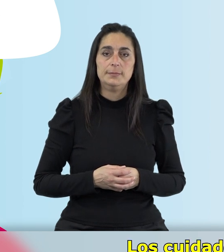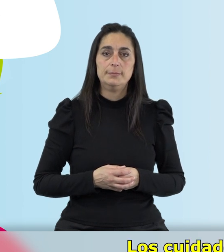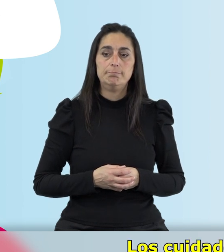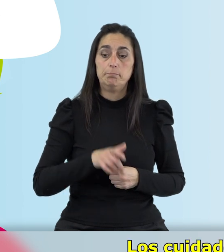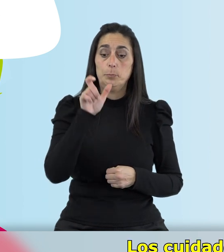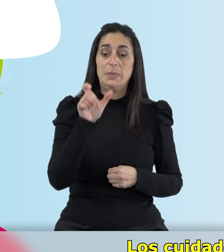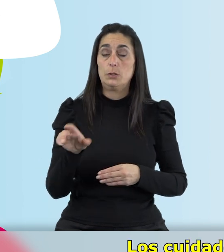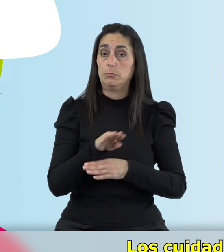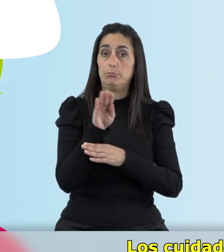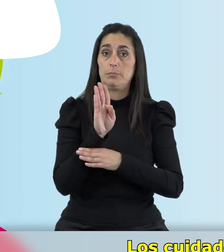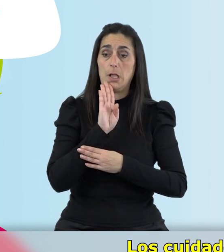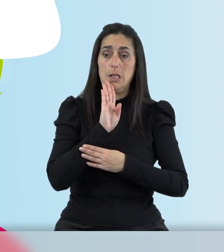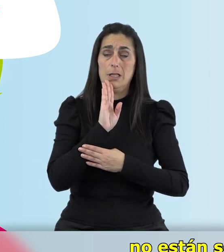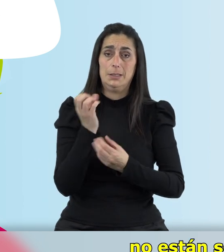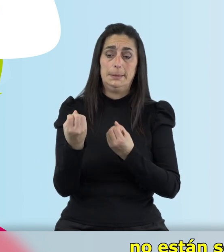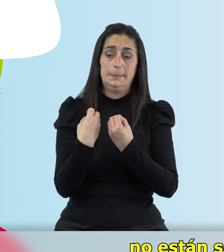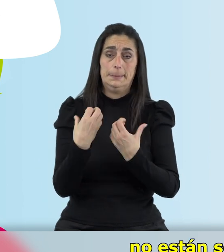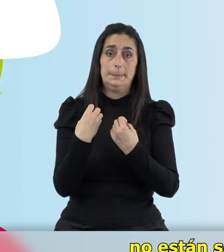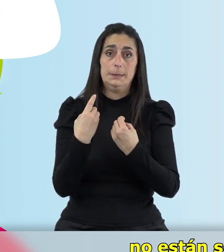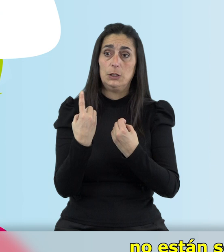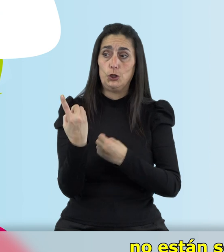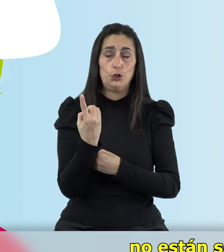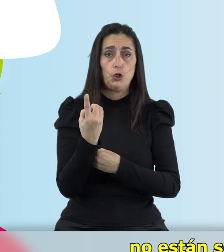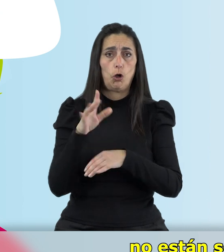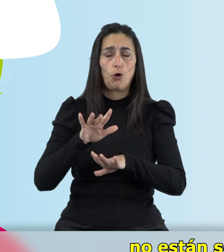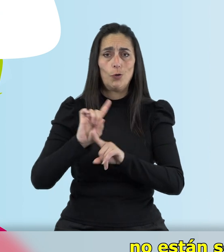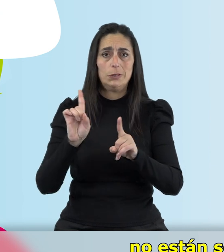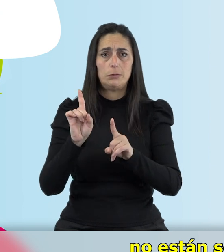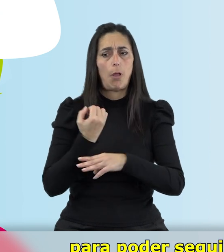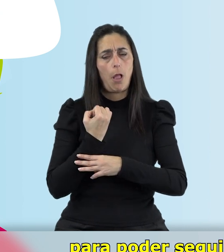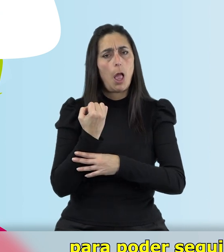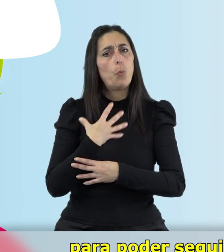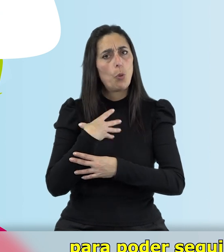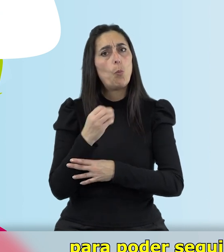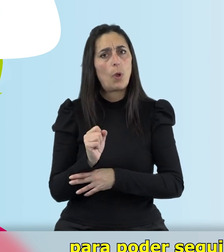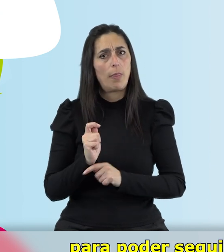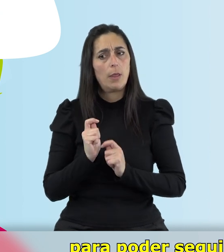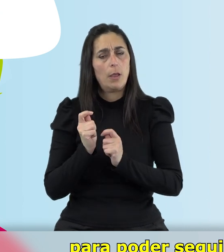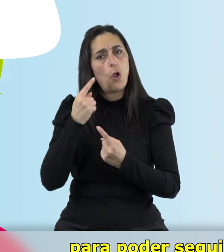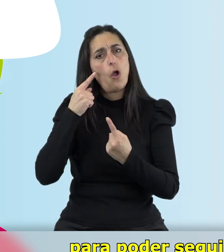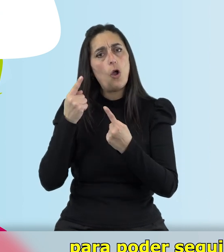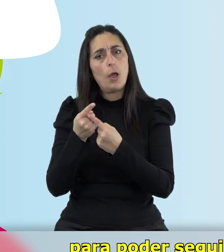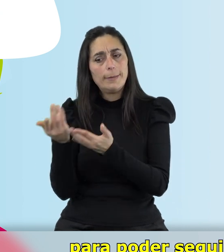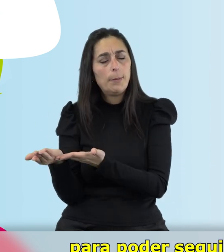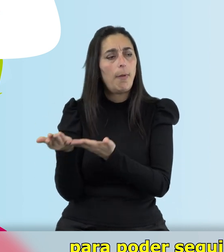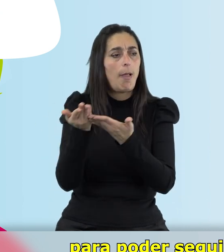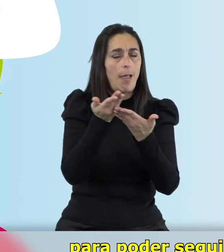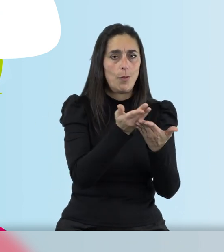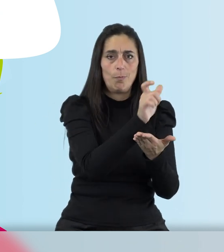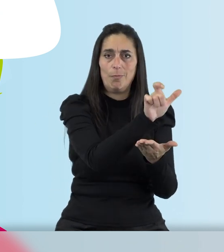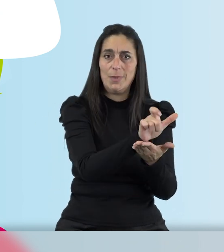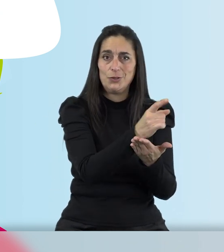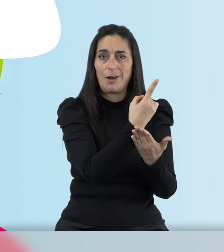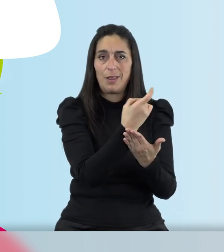Los cuidadores, como nos ha comentado Manolo, no están solos. Pueden recibir apoyo para poder seguir ayudando a quienes